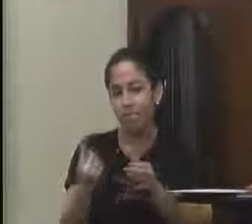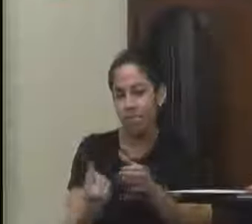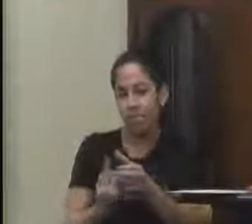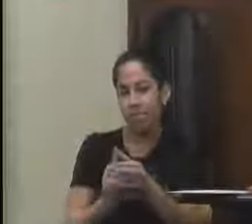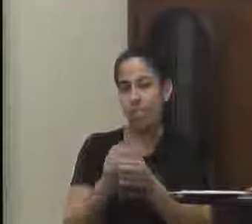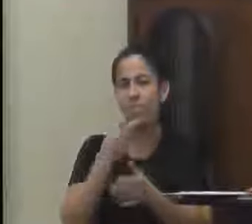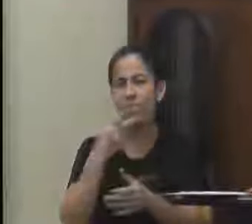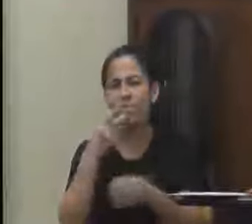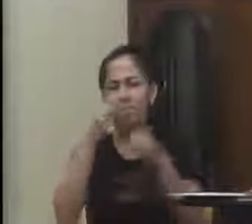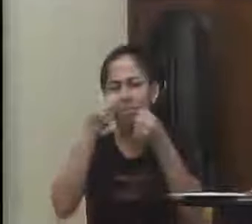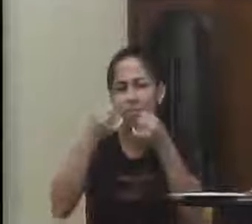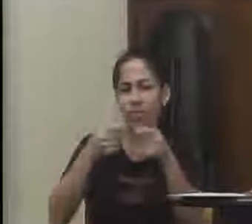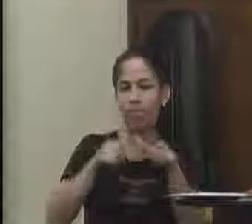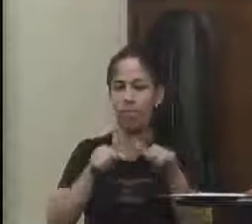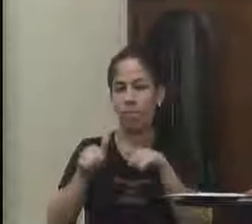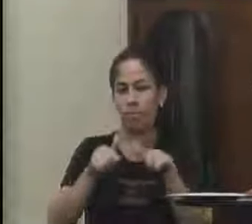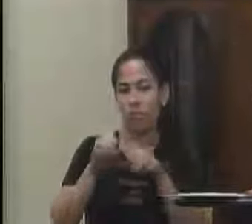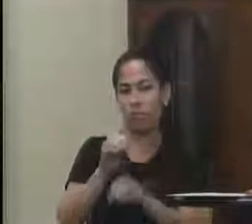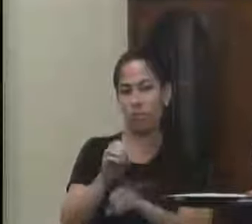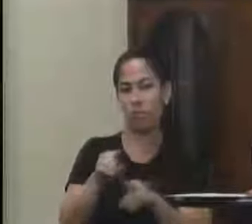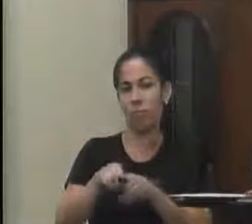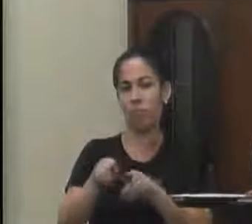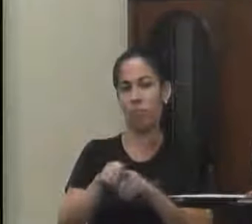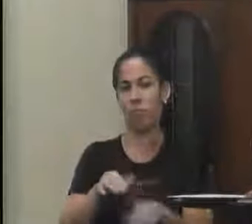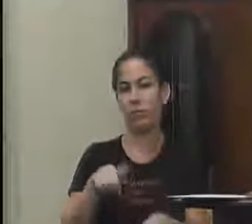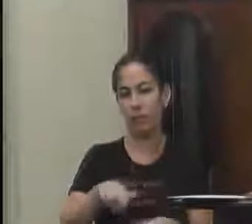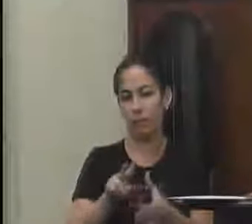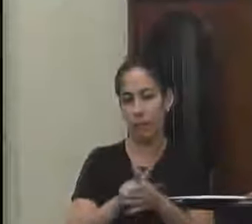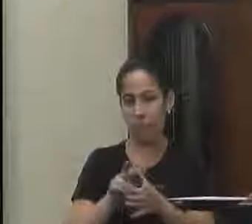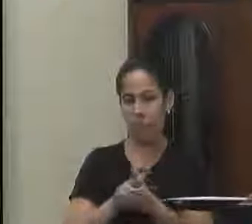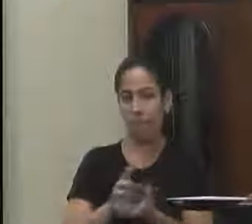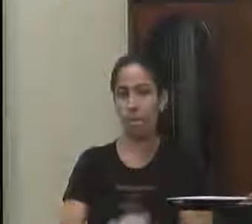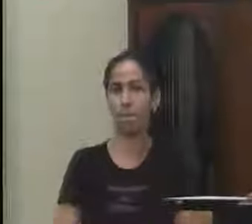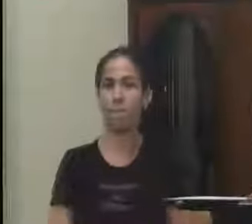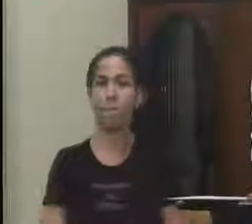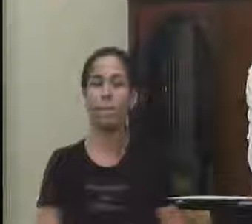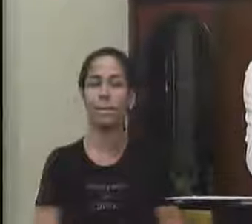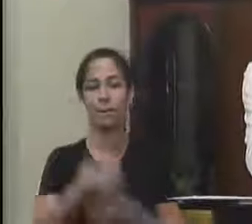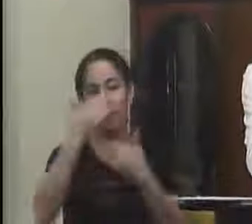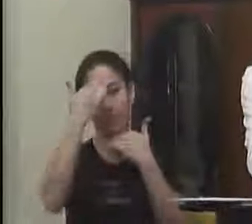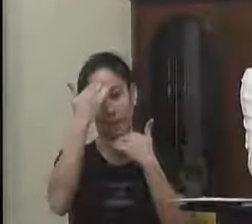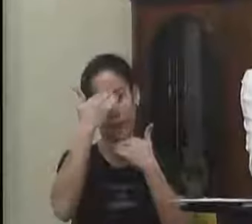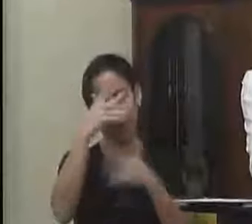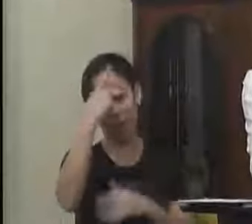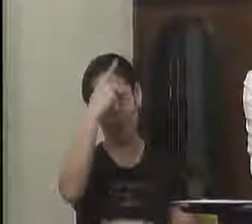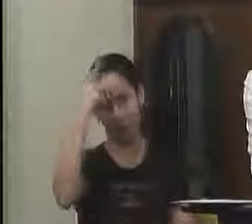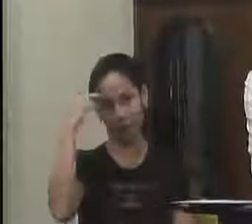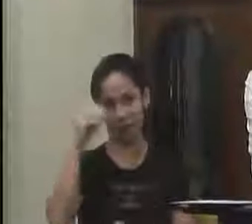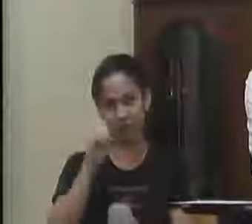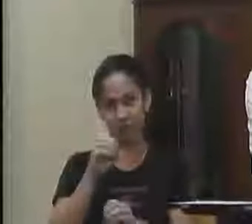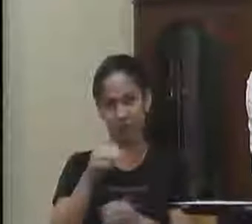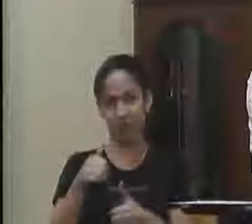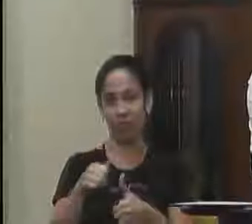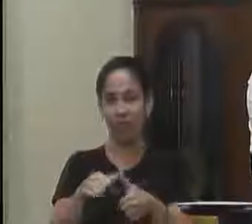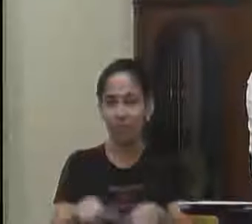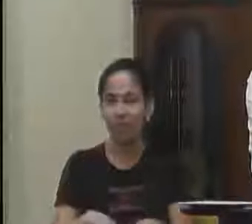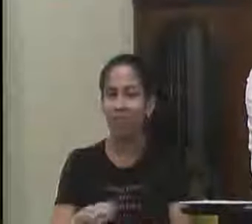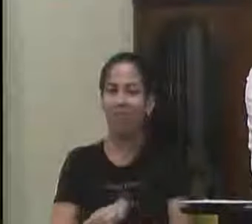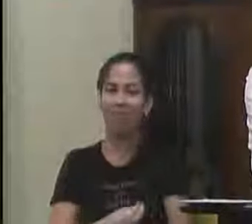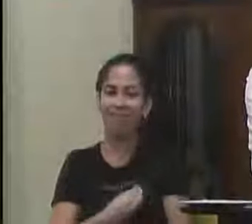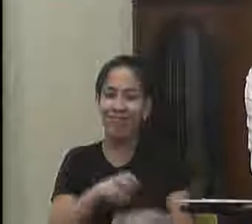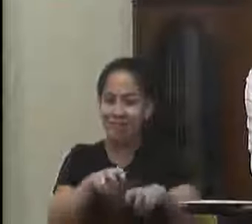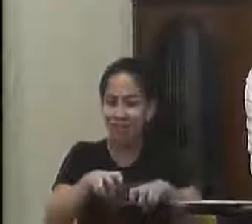frente da pasta da educação do município de Valença. Obrigada aí, pessoal da educação, que veio